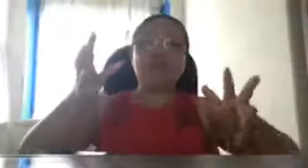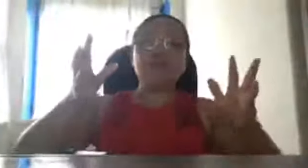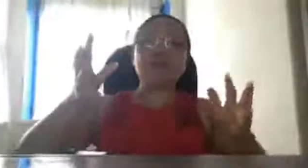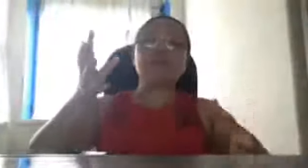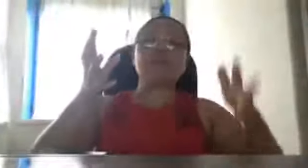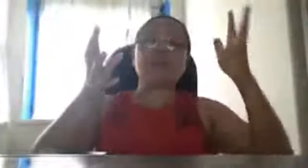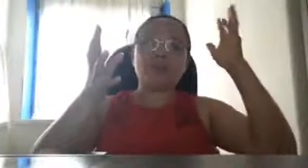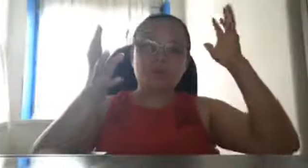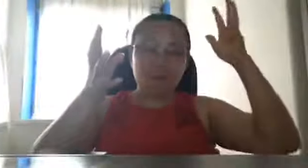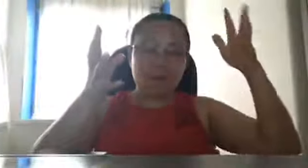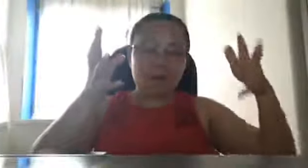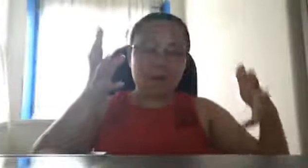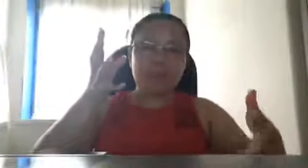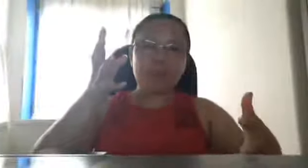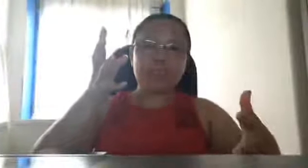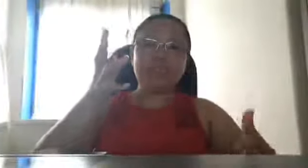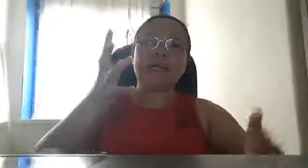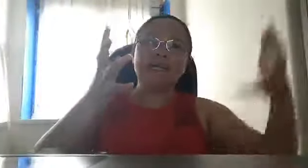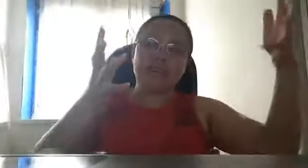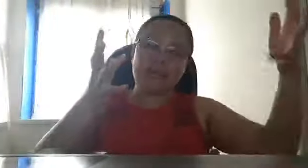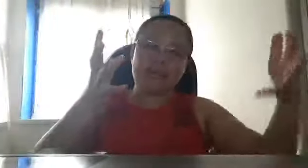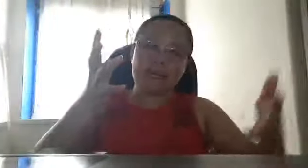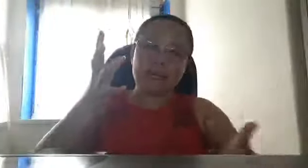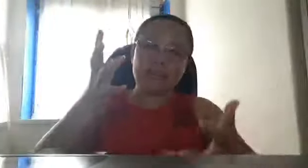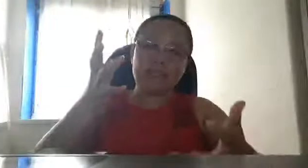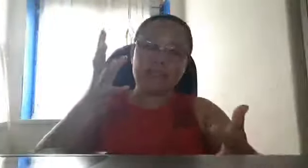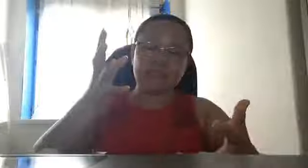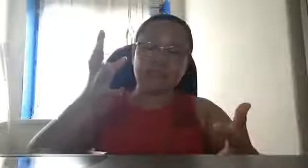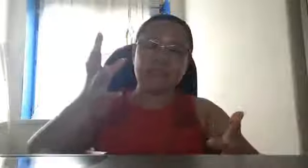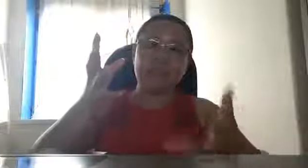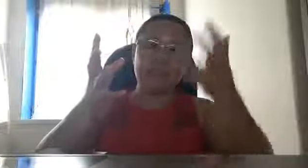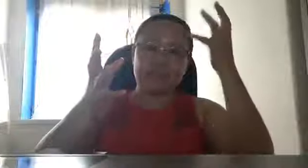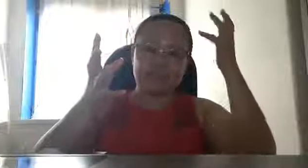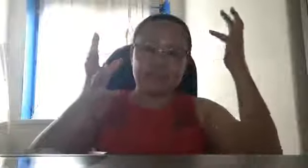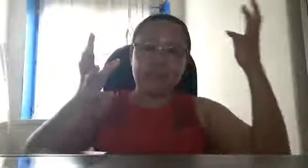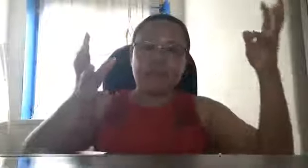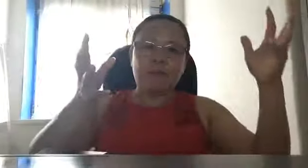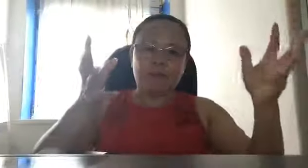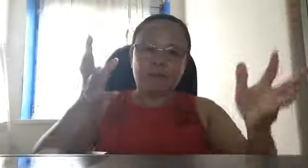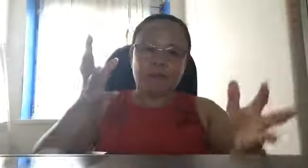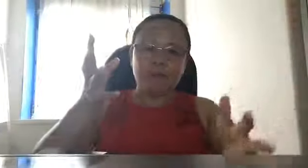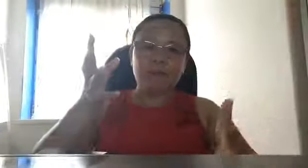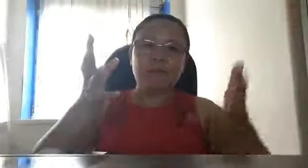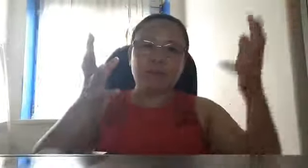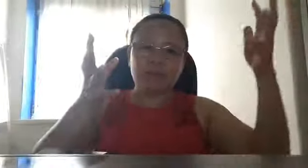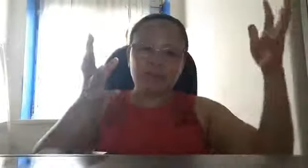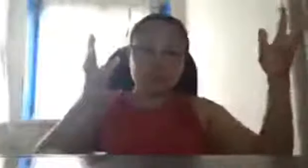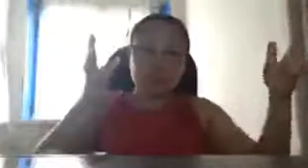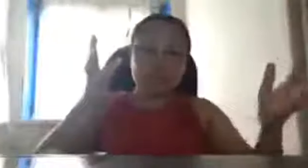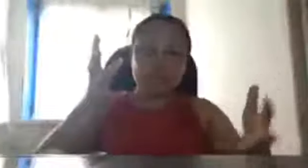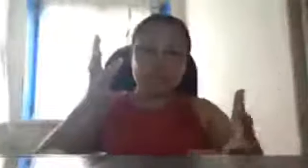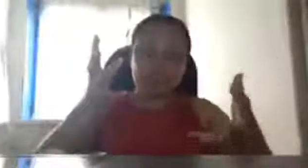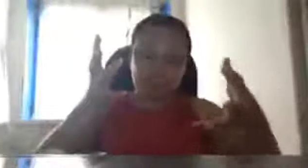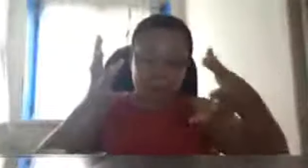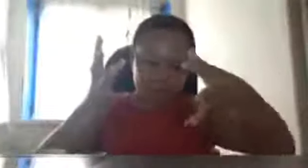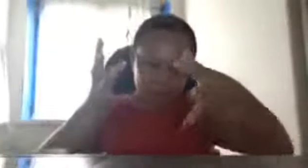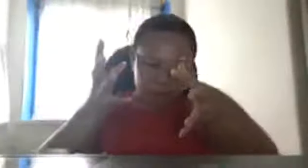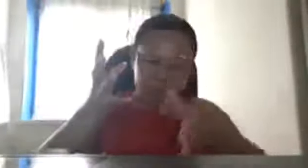gustong magbaon dyan sa ating karagatan sa Pilipinas may gustong submarine na pumasok sa